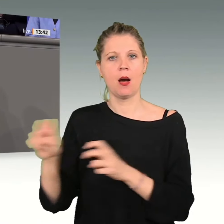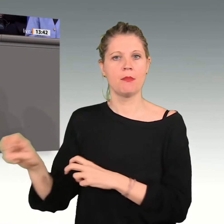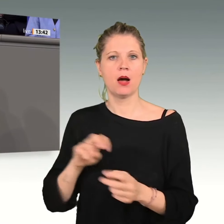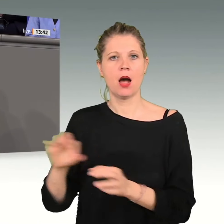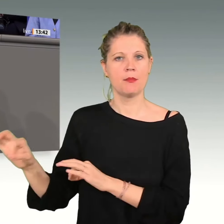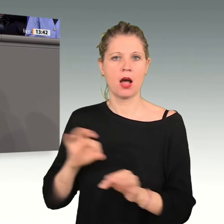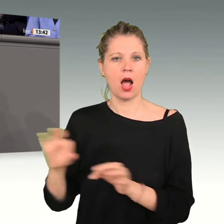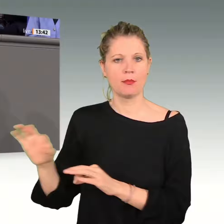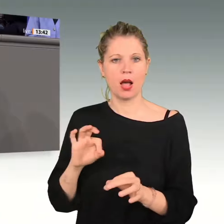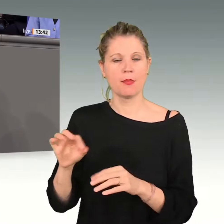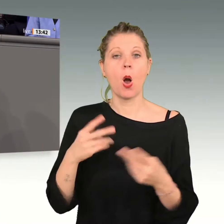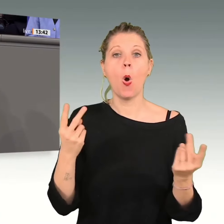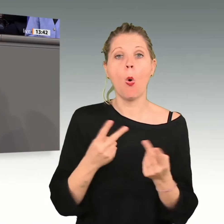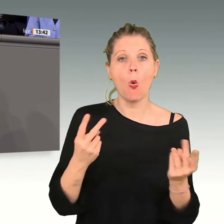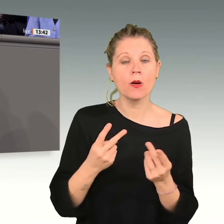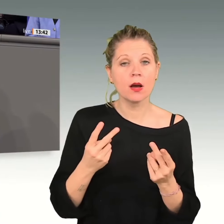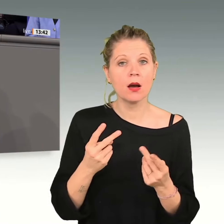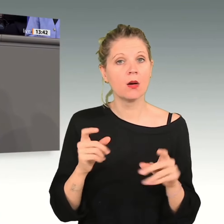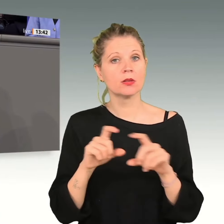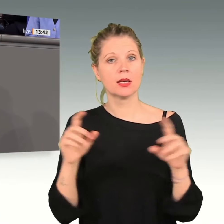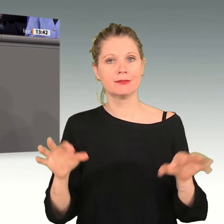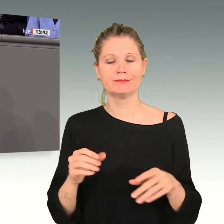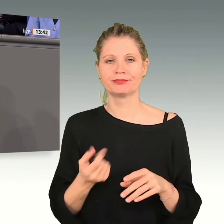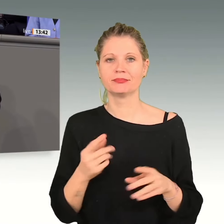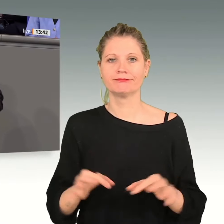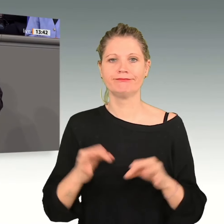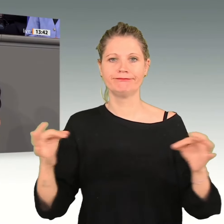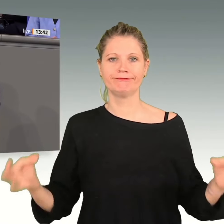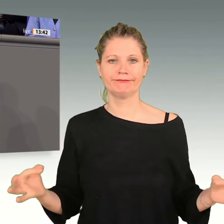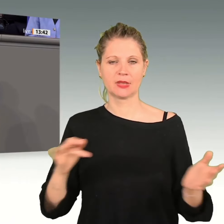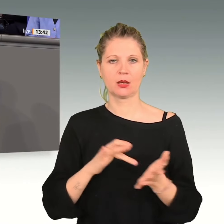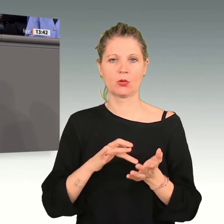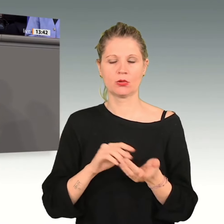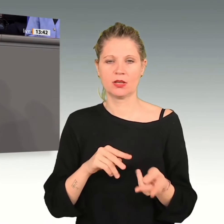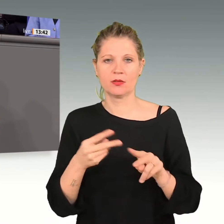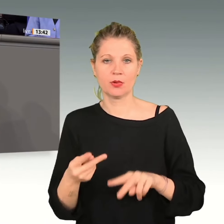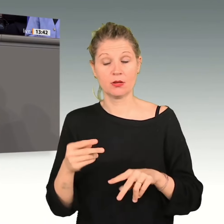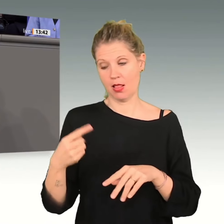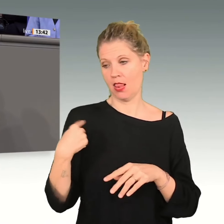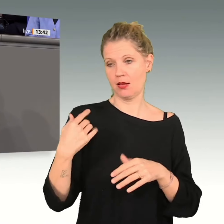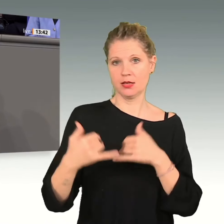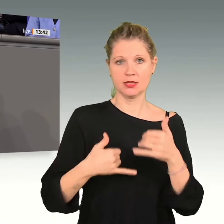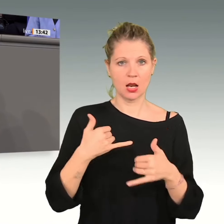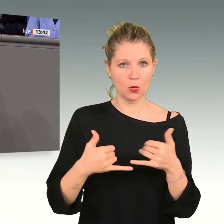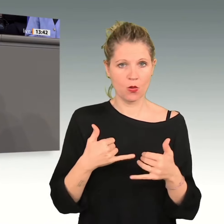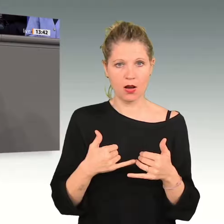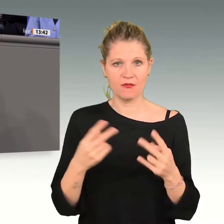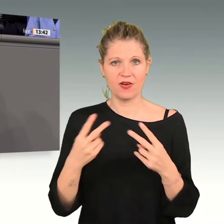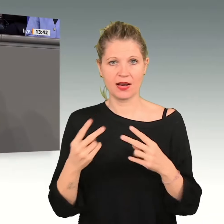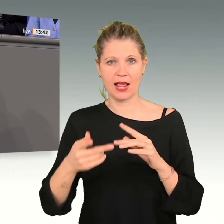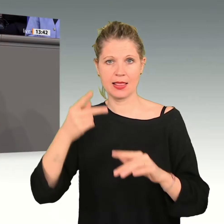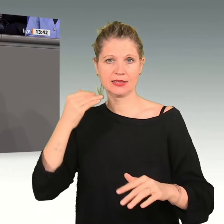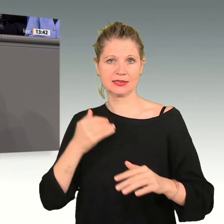wie ein Blick in die Insolvenzstatistik zeigt. Ein Anstieg im Januar gegenüber dem Vorjahresmonat von